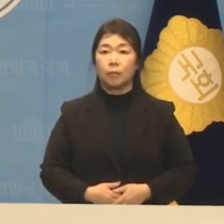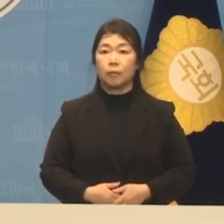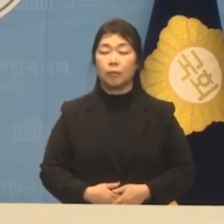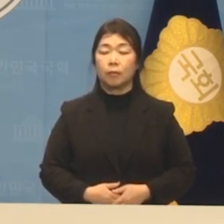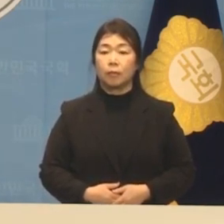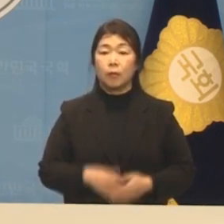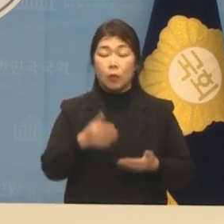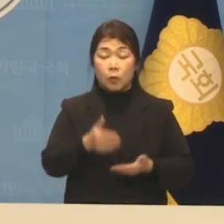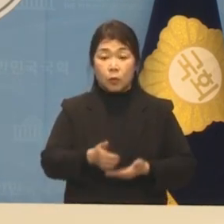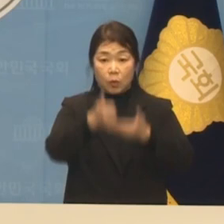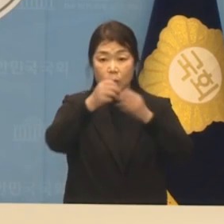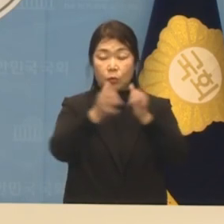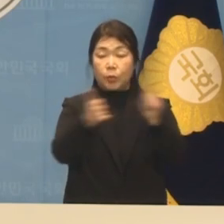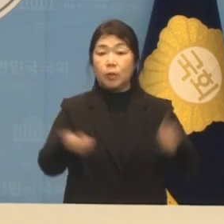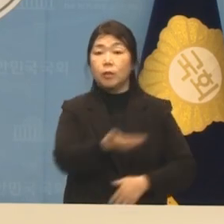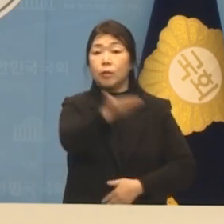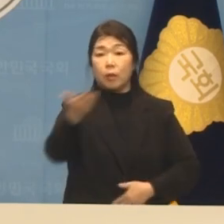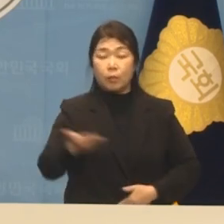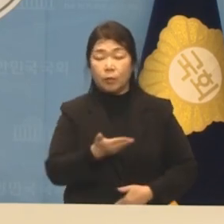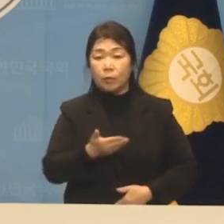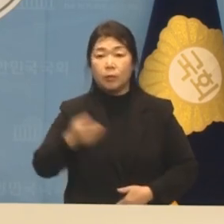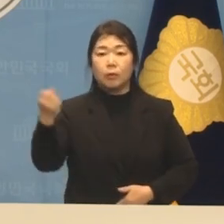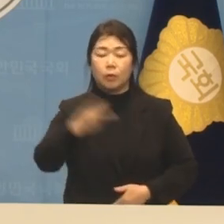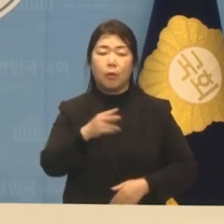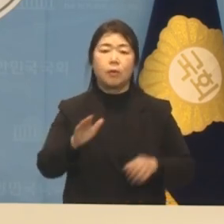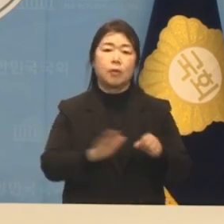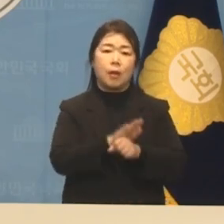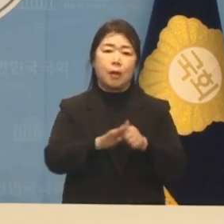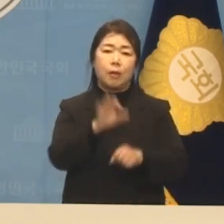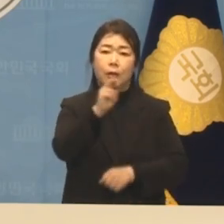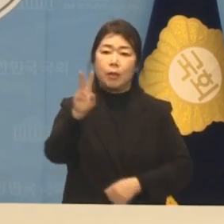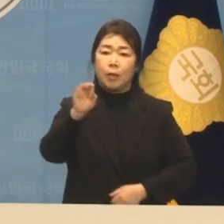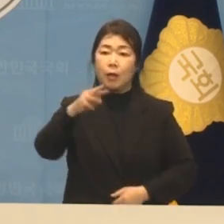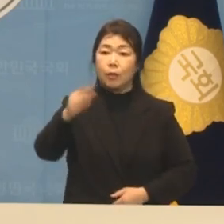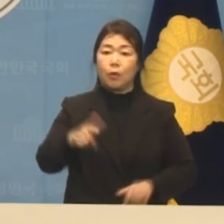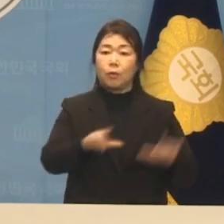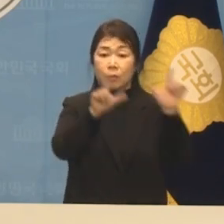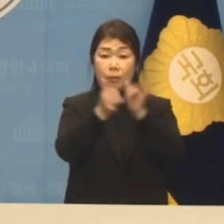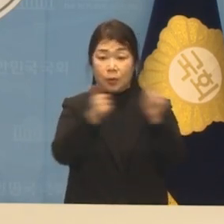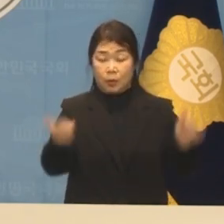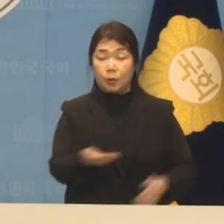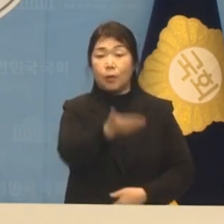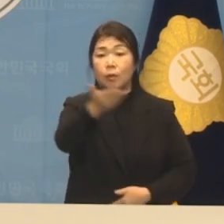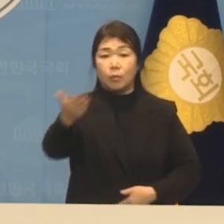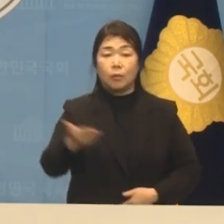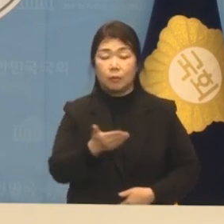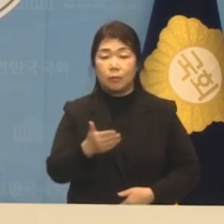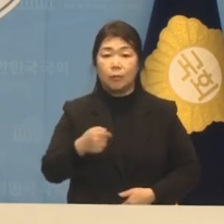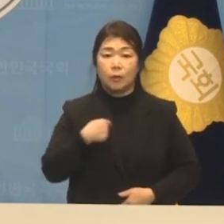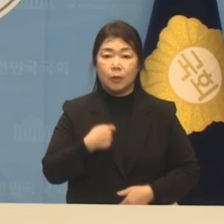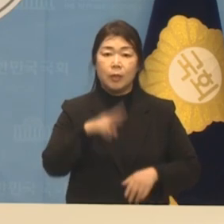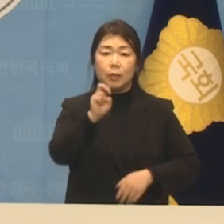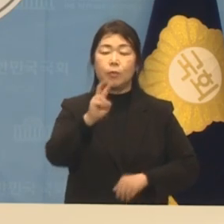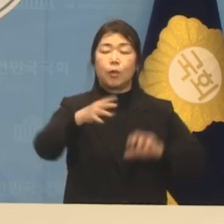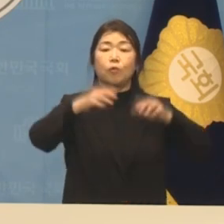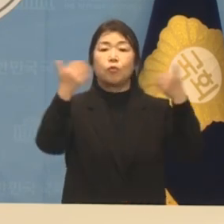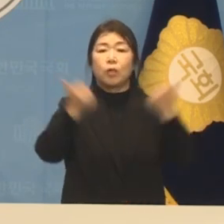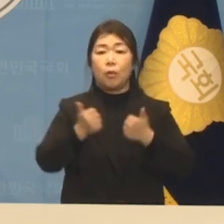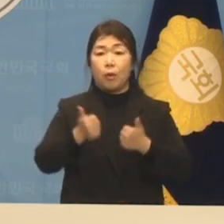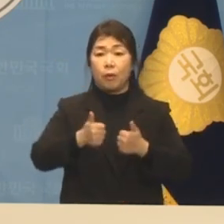존경하는 국민 여러분, 그리고 사랑하는 양천 구민 여러분, 저는 제22대